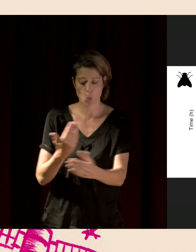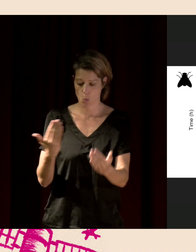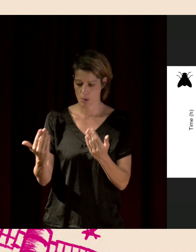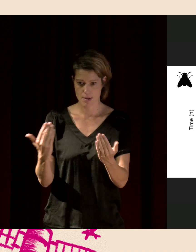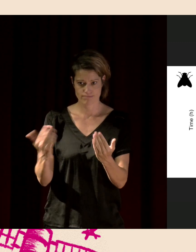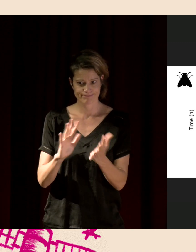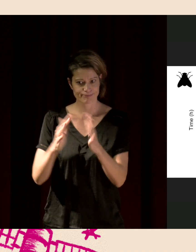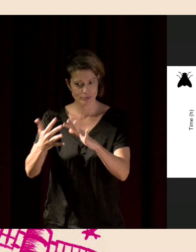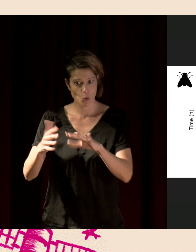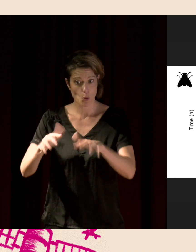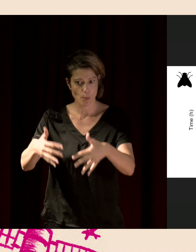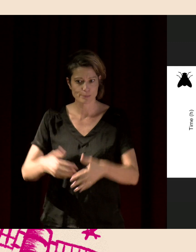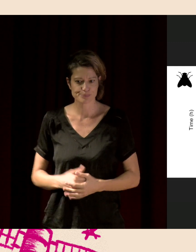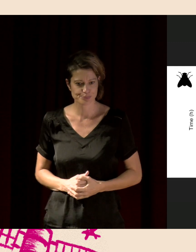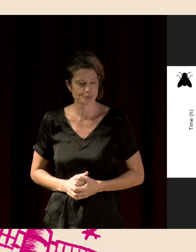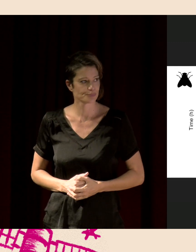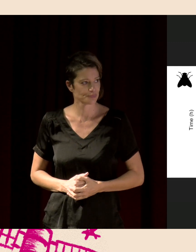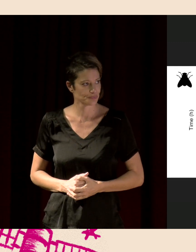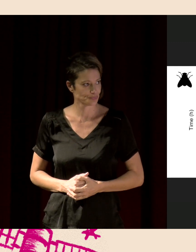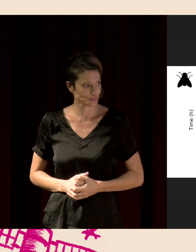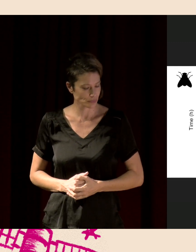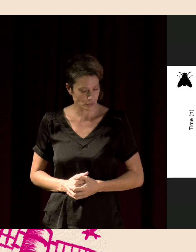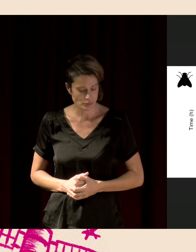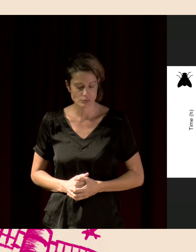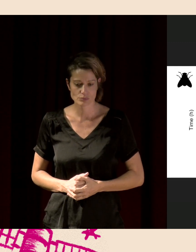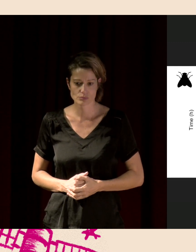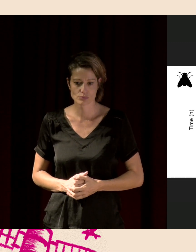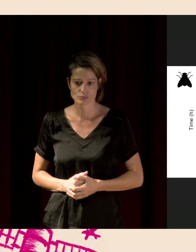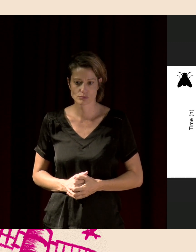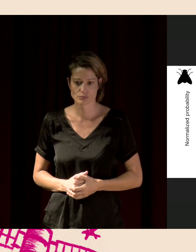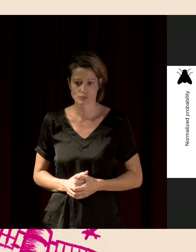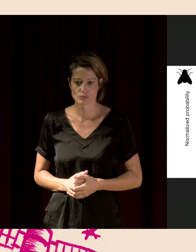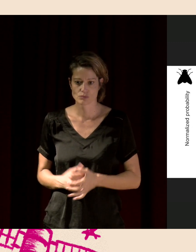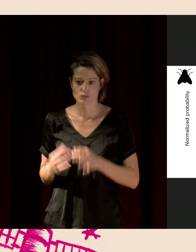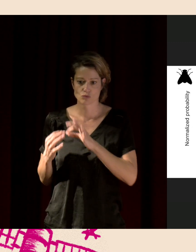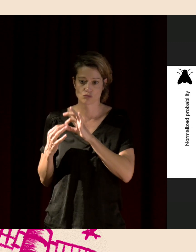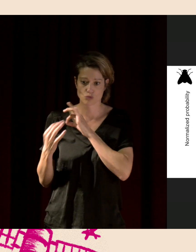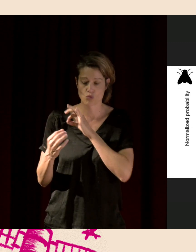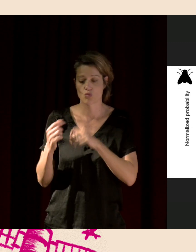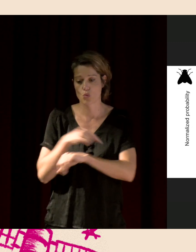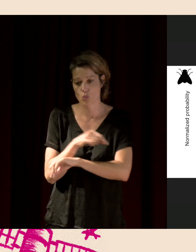fonctions écologiques varient au cours du temps, des heures et des mois.